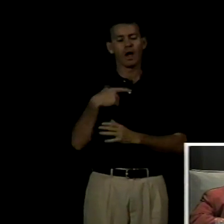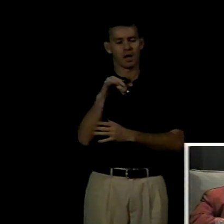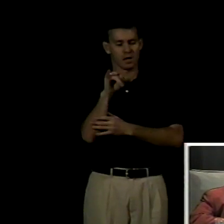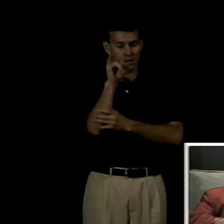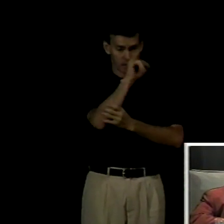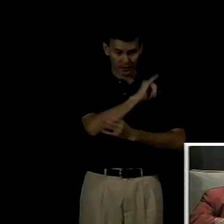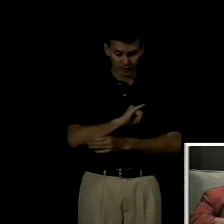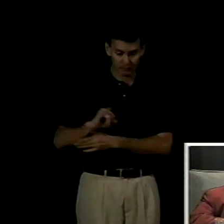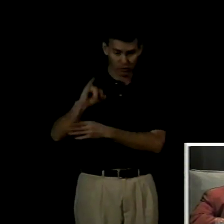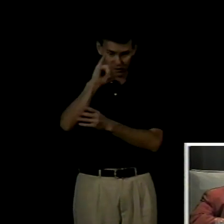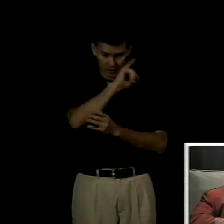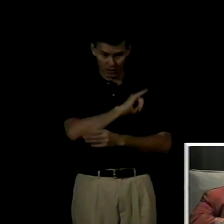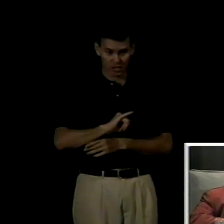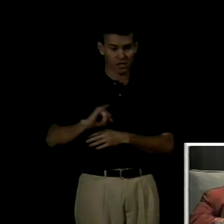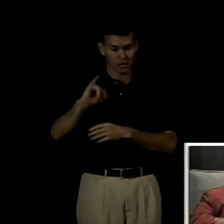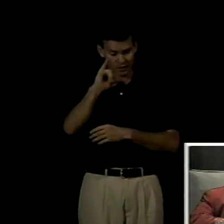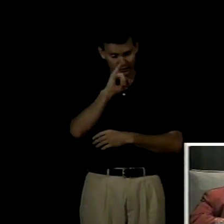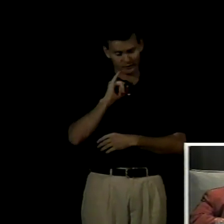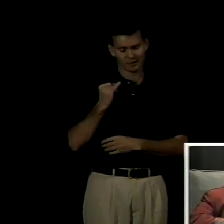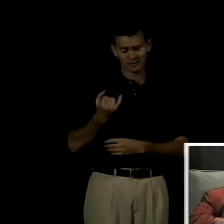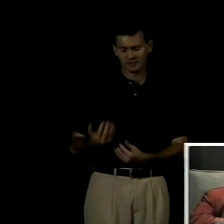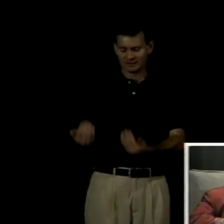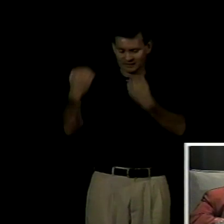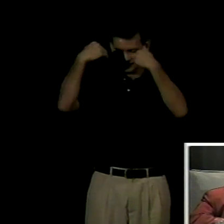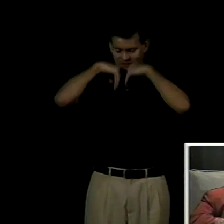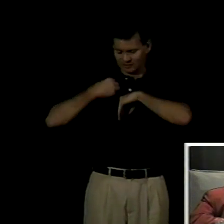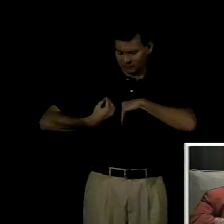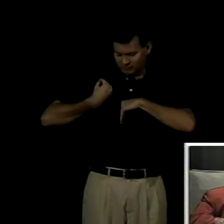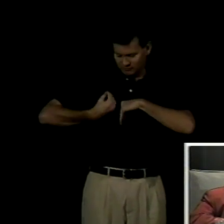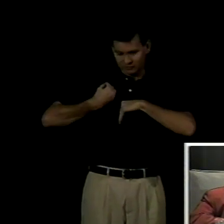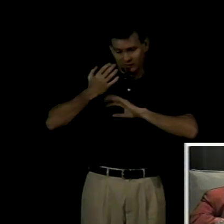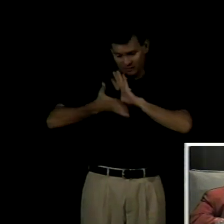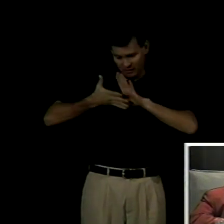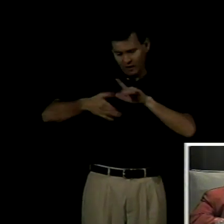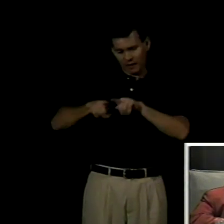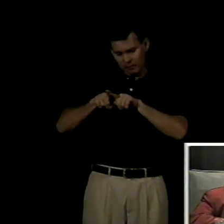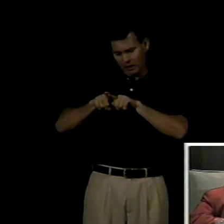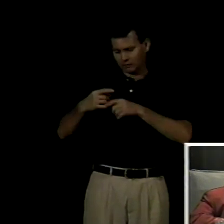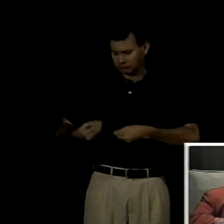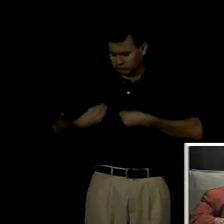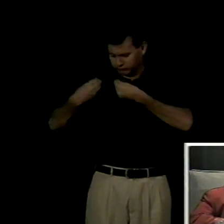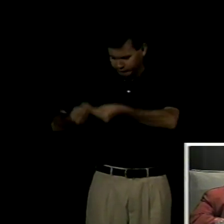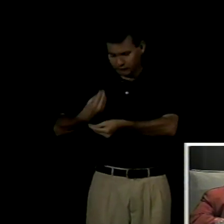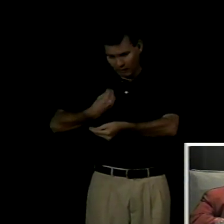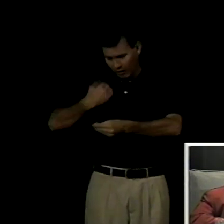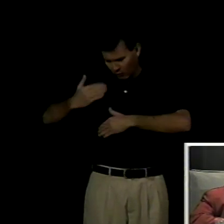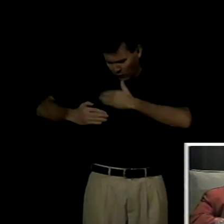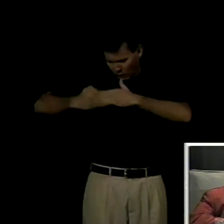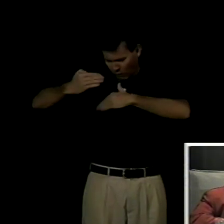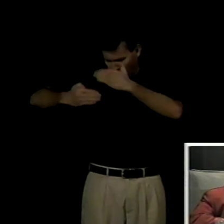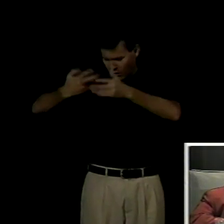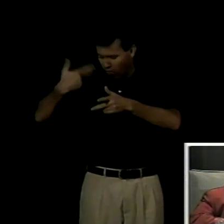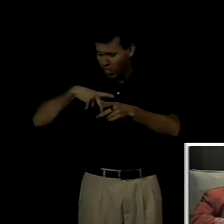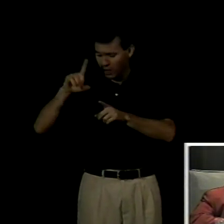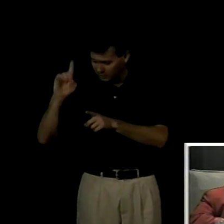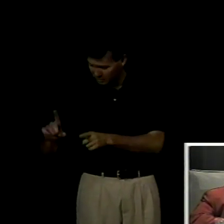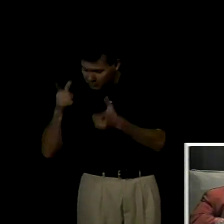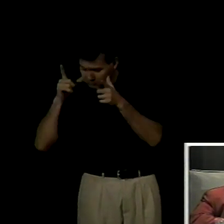presencia de la lengua de señas en el desarrollo de todo niño sordo de su derecho a adquirir tanto la lengua de su